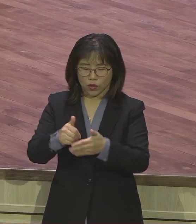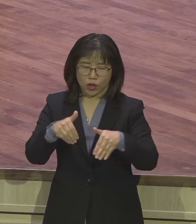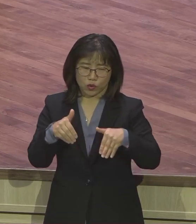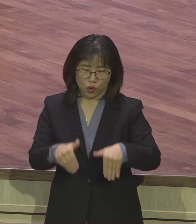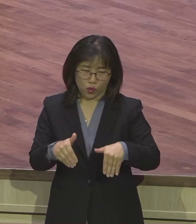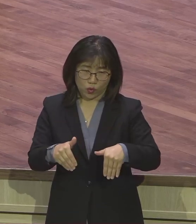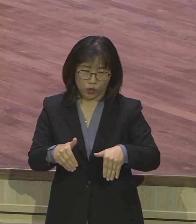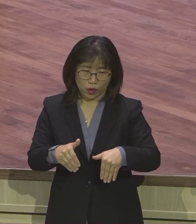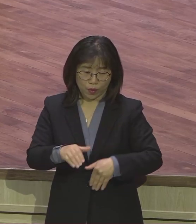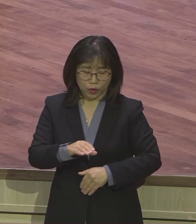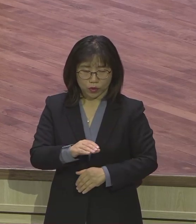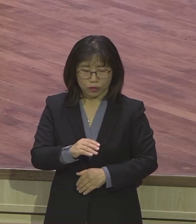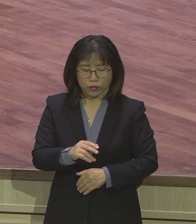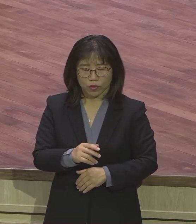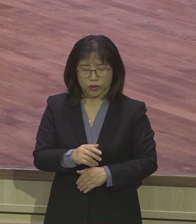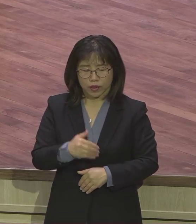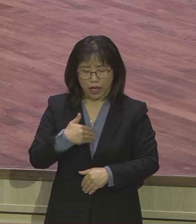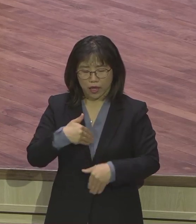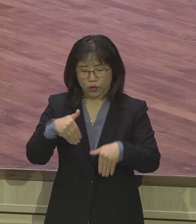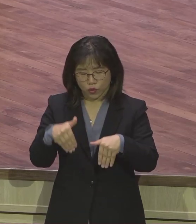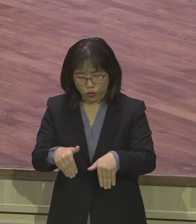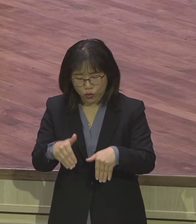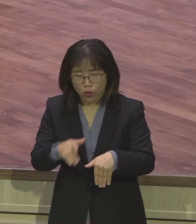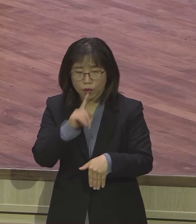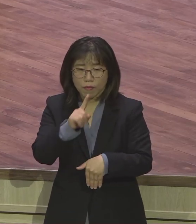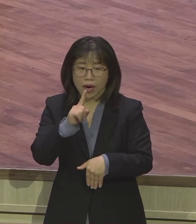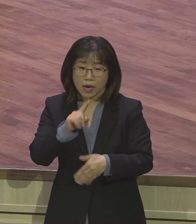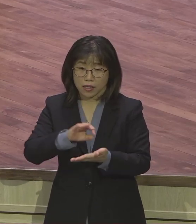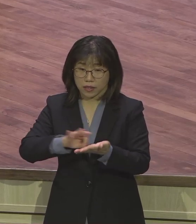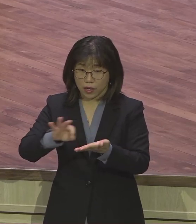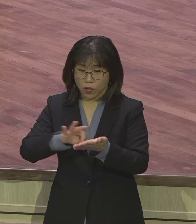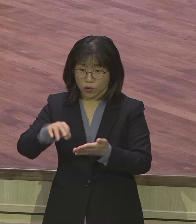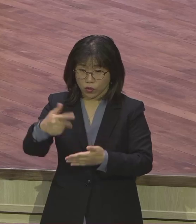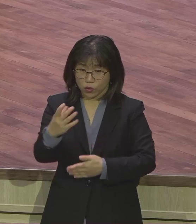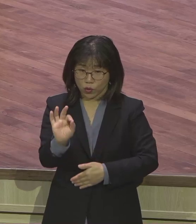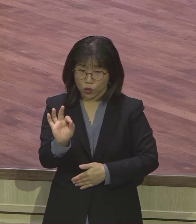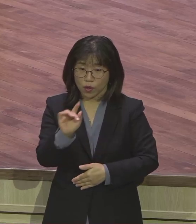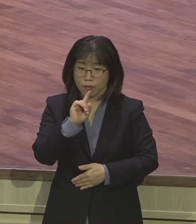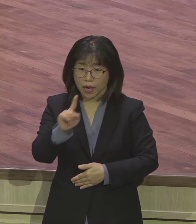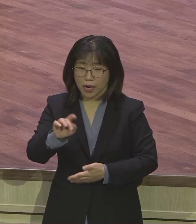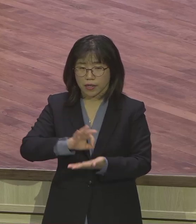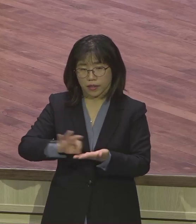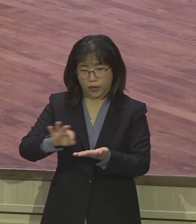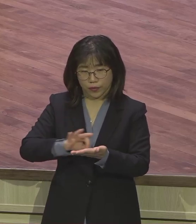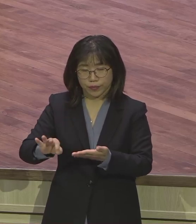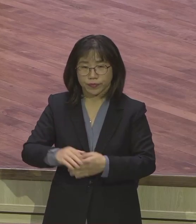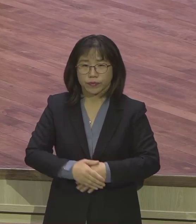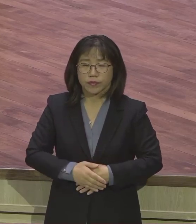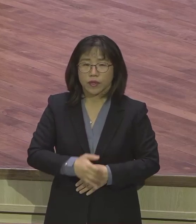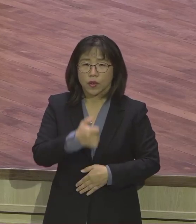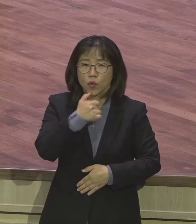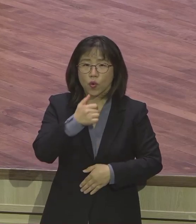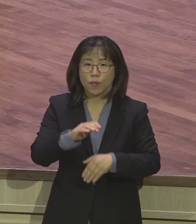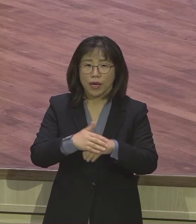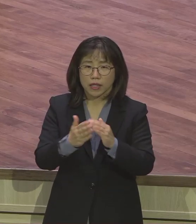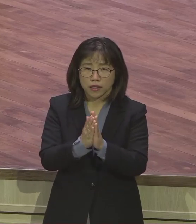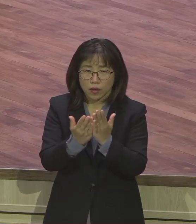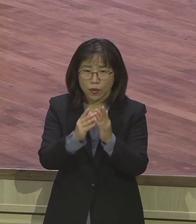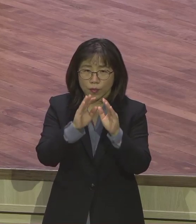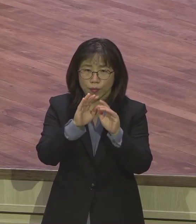그랬어요. 종 종 종 종 이 종이란 말을 언급을 먼저 합니다. 로마서 기록을 보면 예수 것의